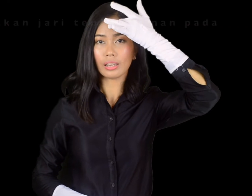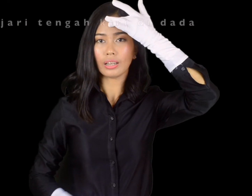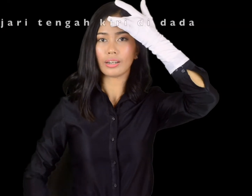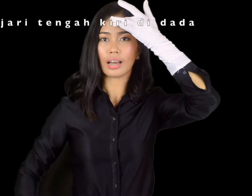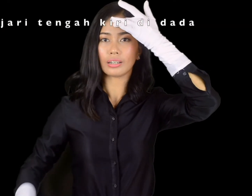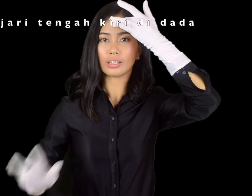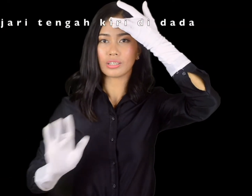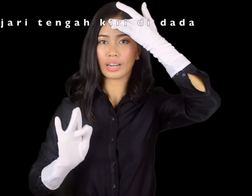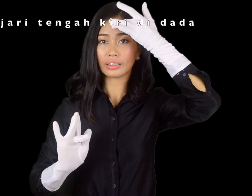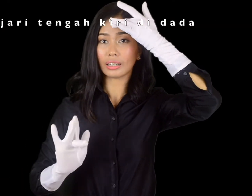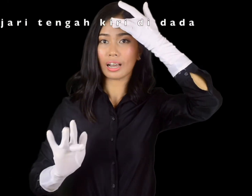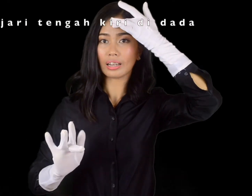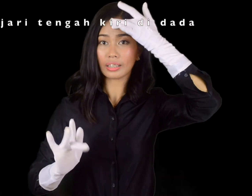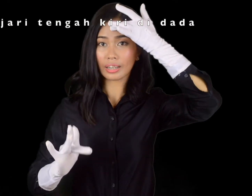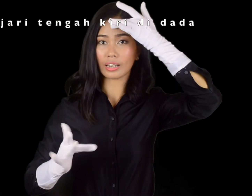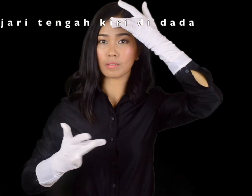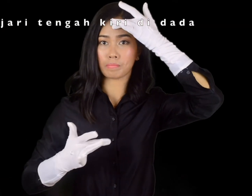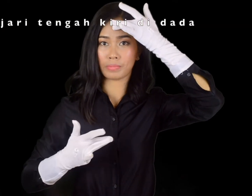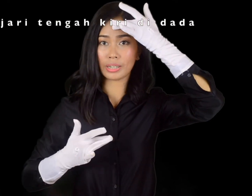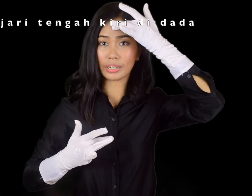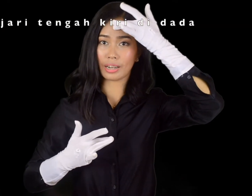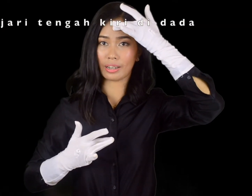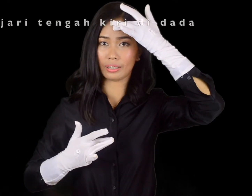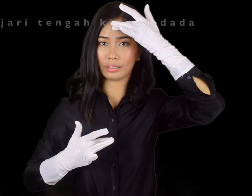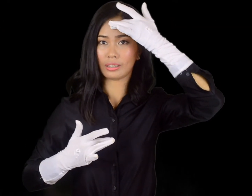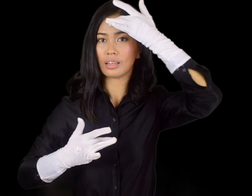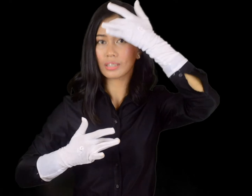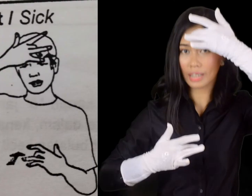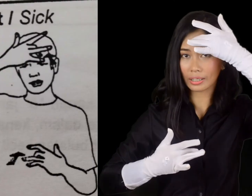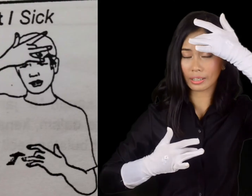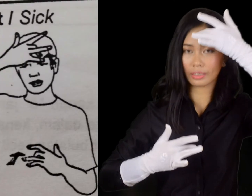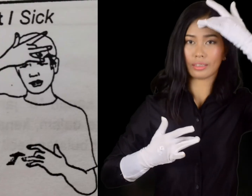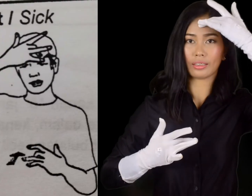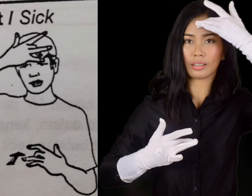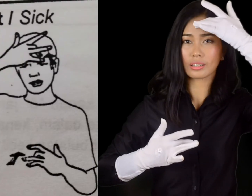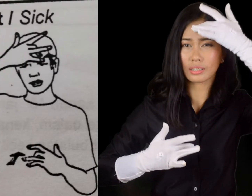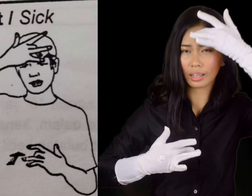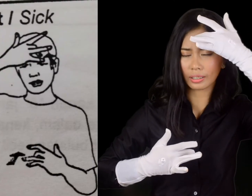dan jari tengah kiri di dadan. Sakit. Sakit.